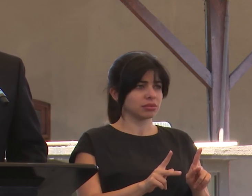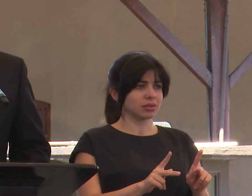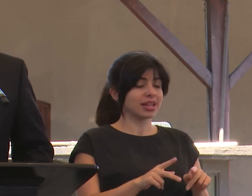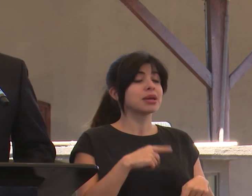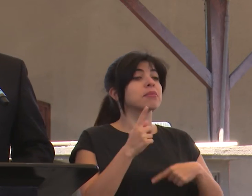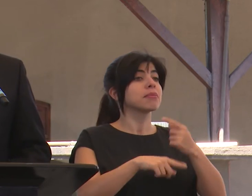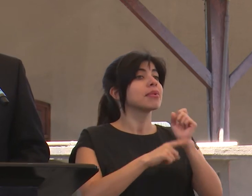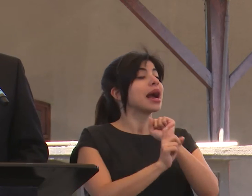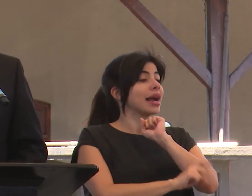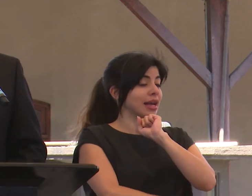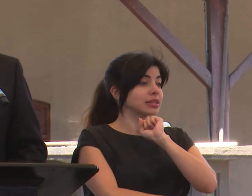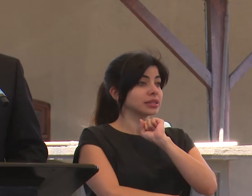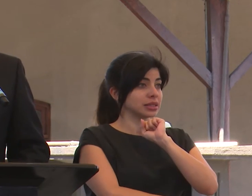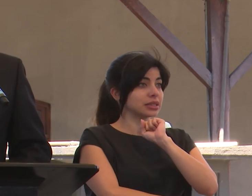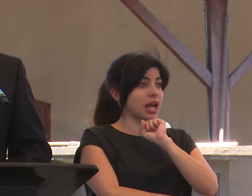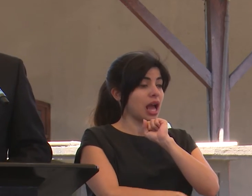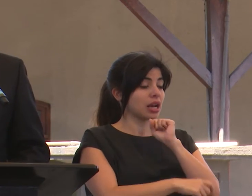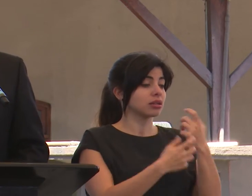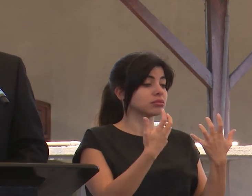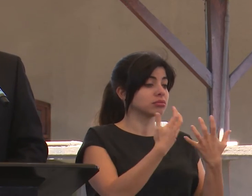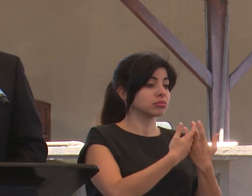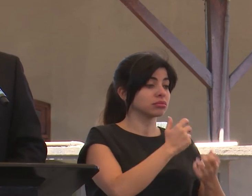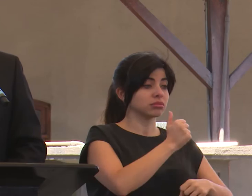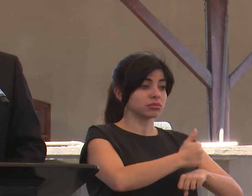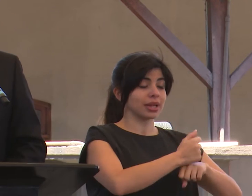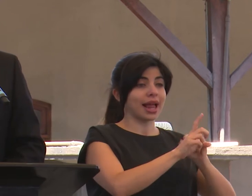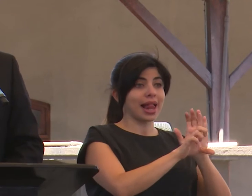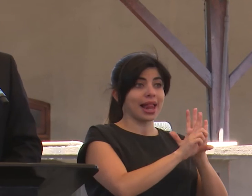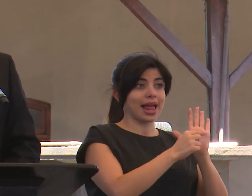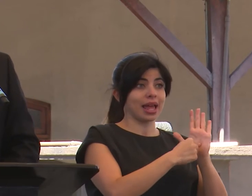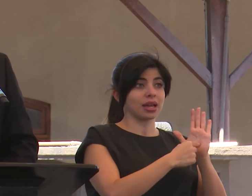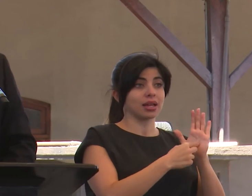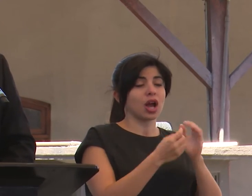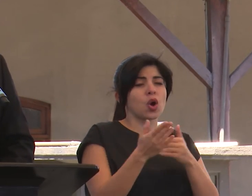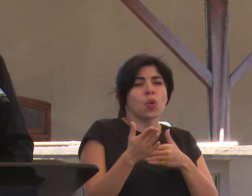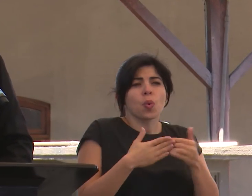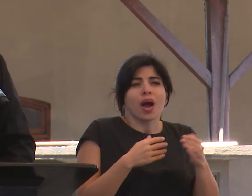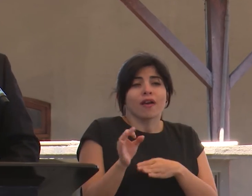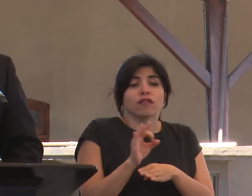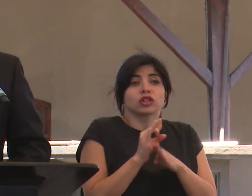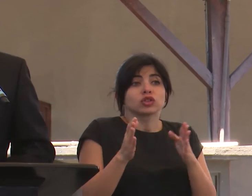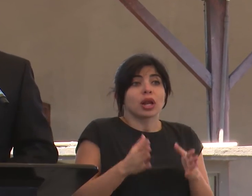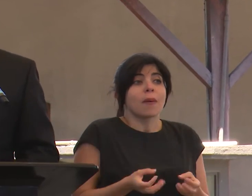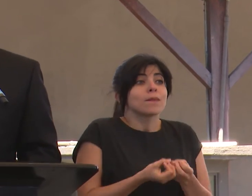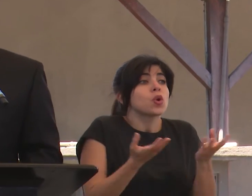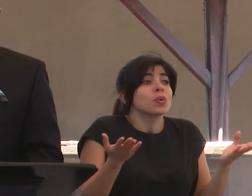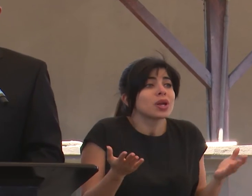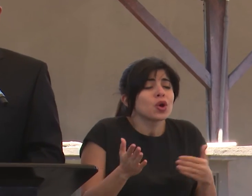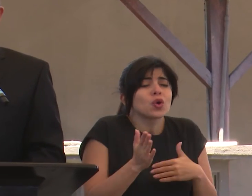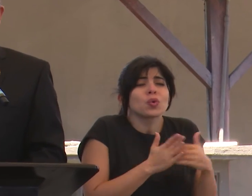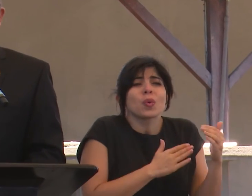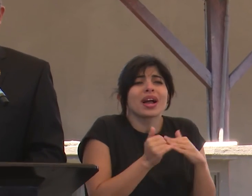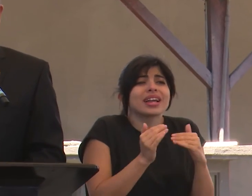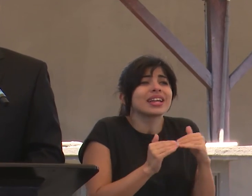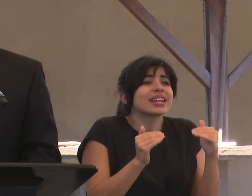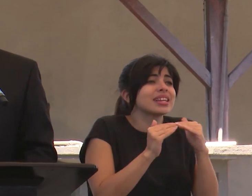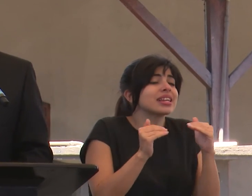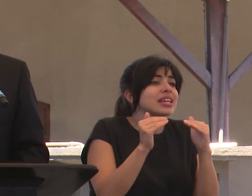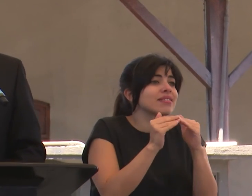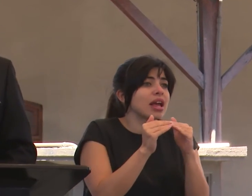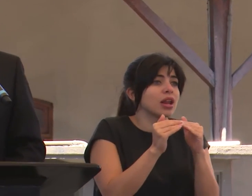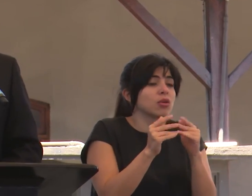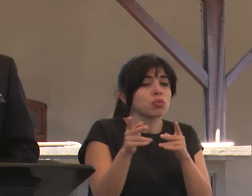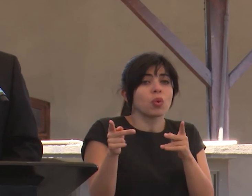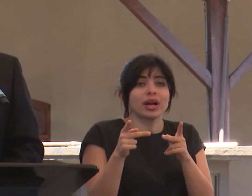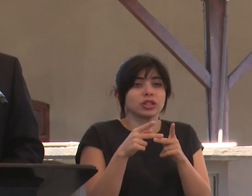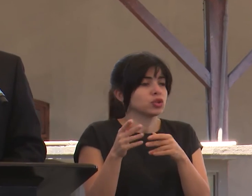castigará, de acuerdo a lo que establece la ley, a cualquier funcionario público, de cualquier nivel o jerarquía,